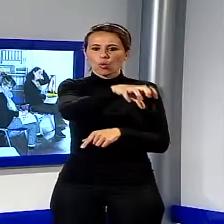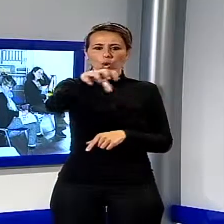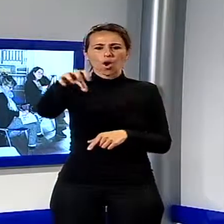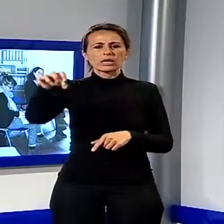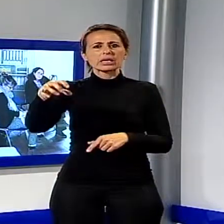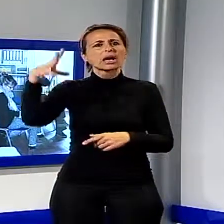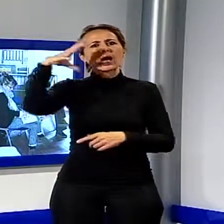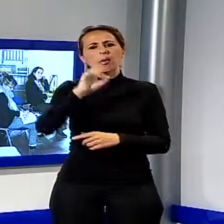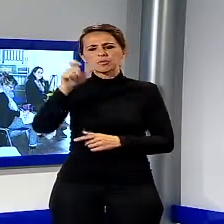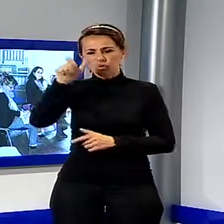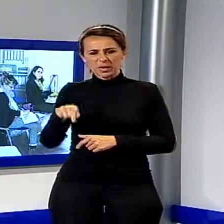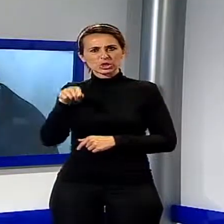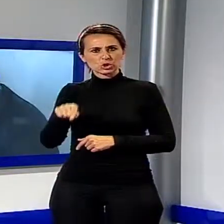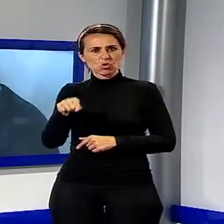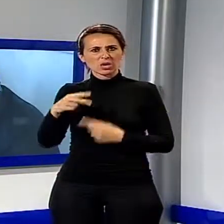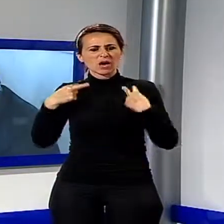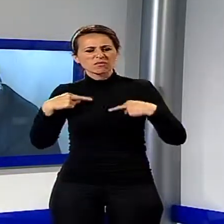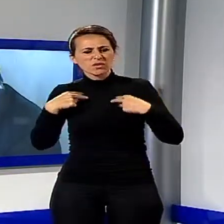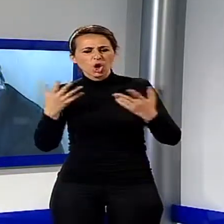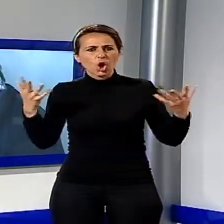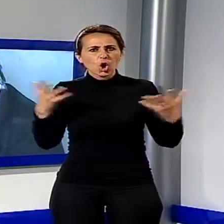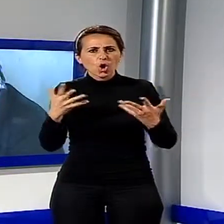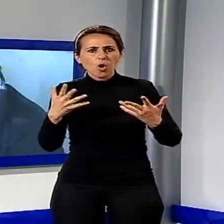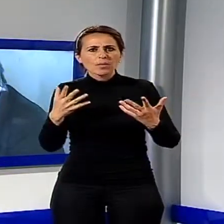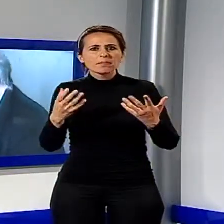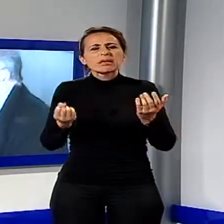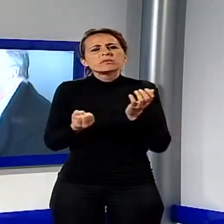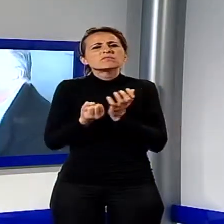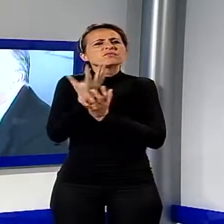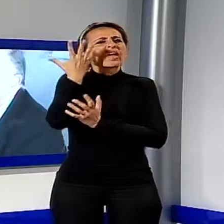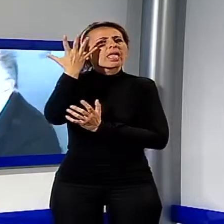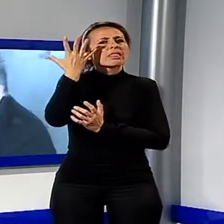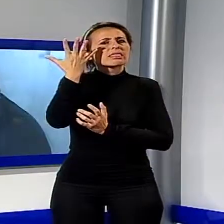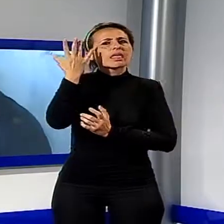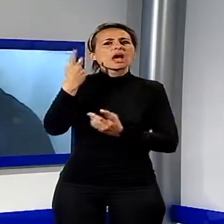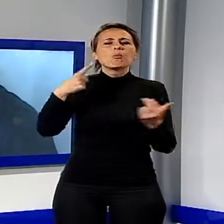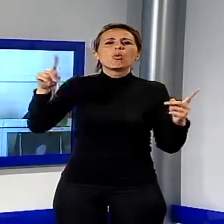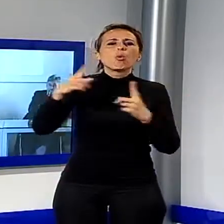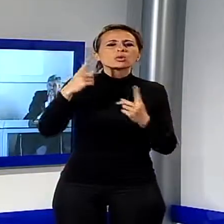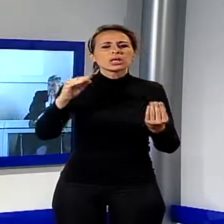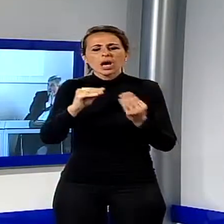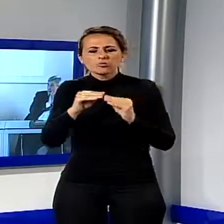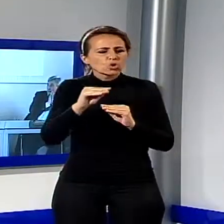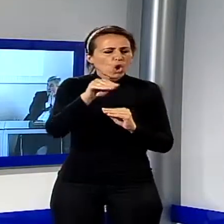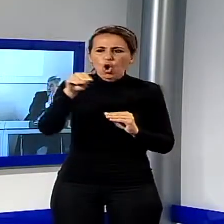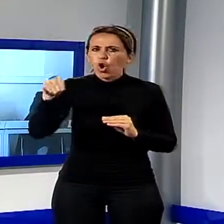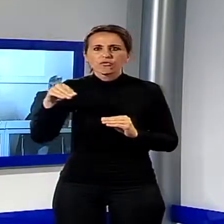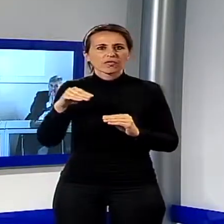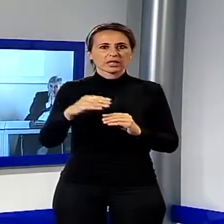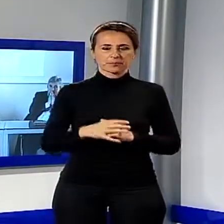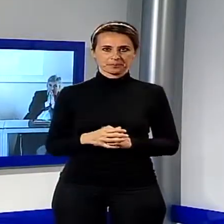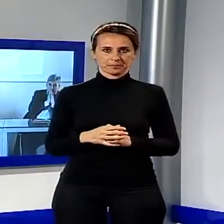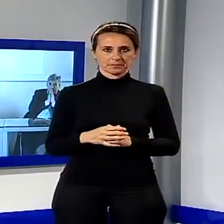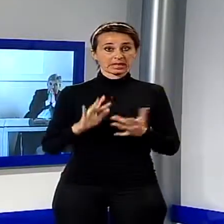momenti della biografia del maestro in stretta correlazione con i luoghi dove visse e compose molti dei suoi capolavori.